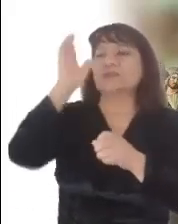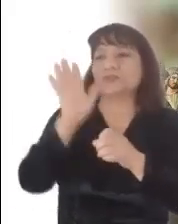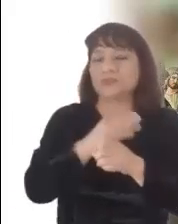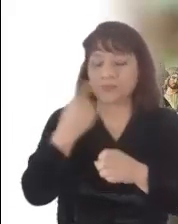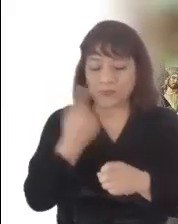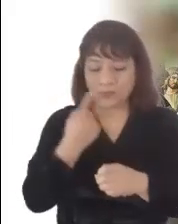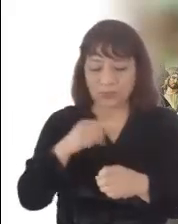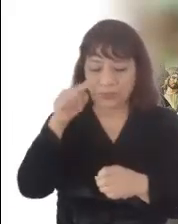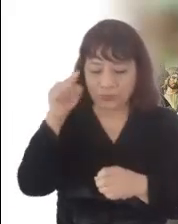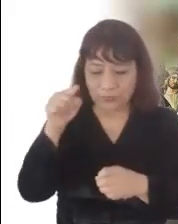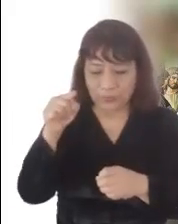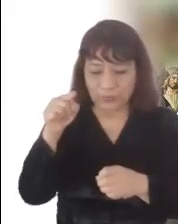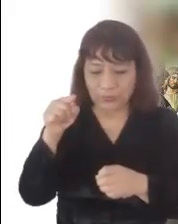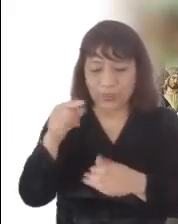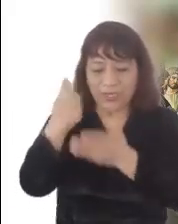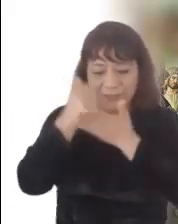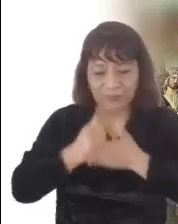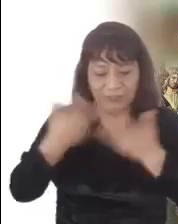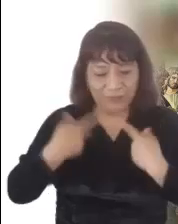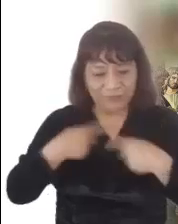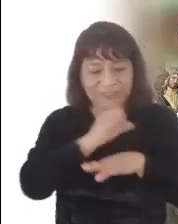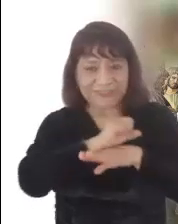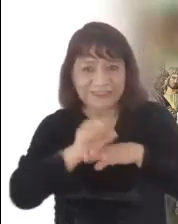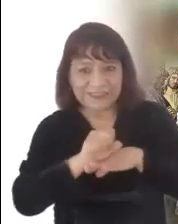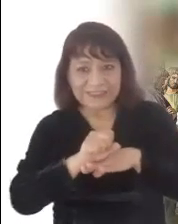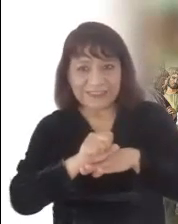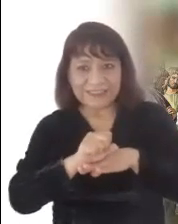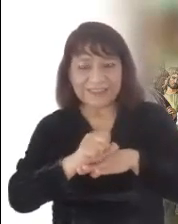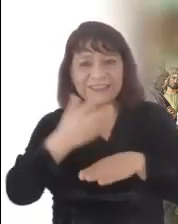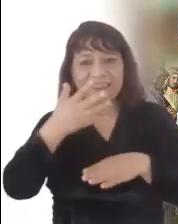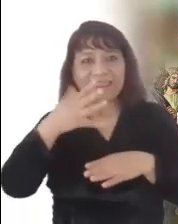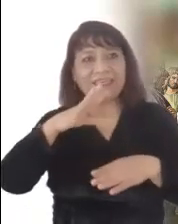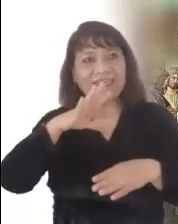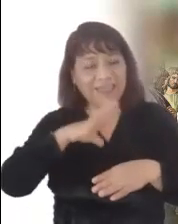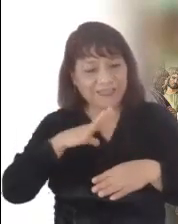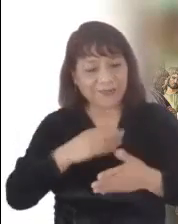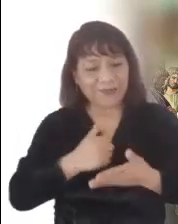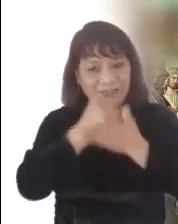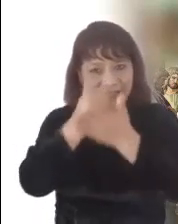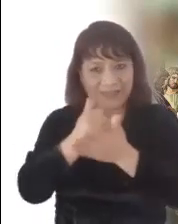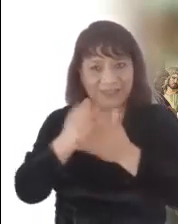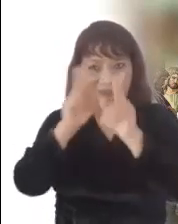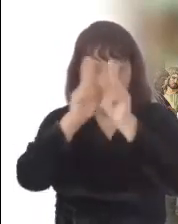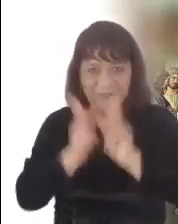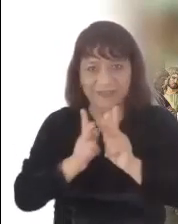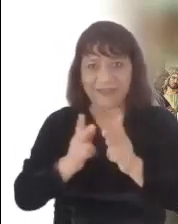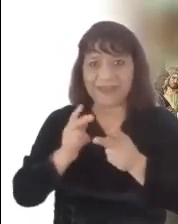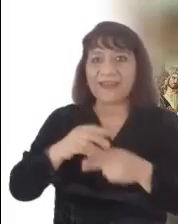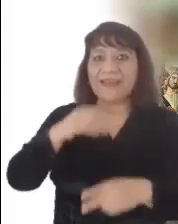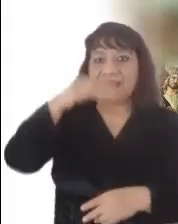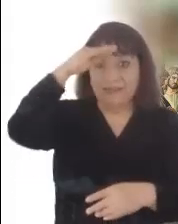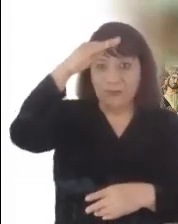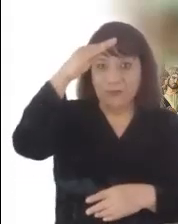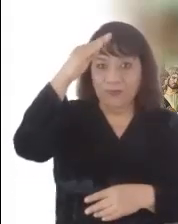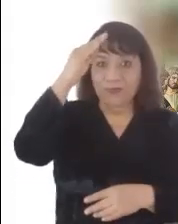Padre porque has hecho de los pequeños y sencillos los instrumentos de tu paz. El